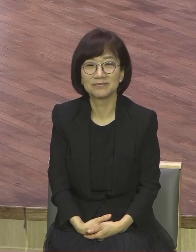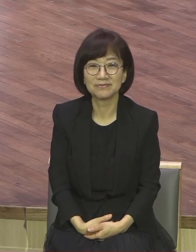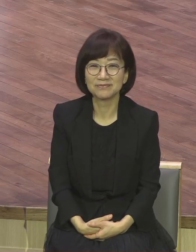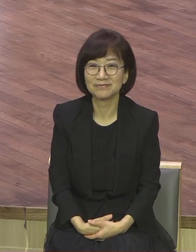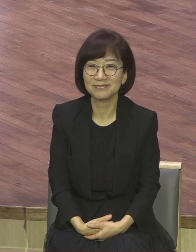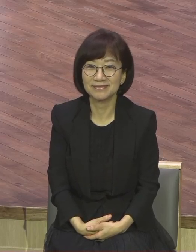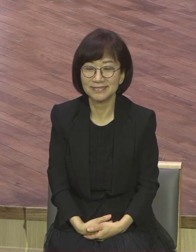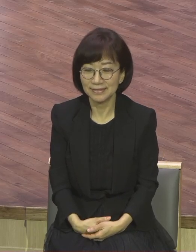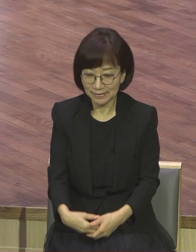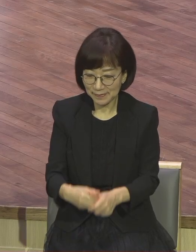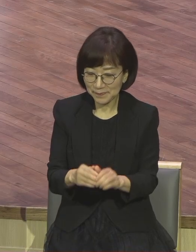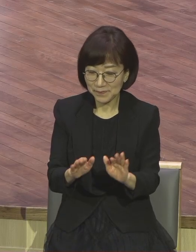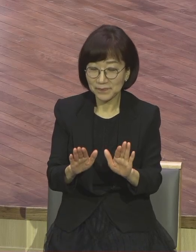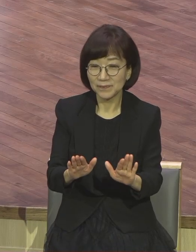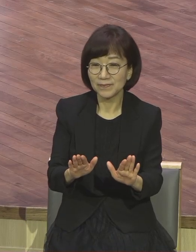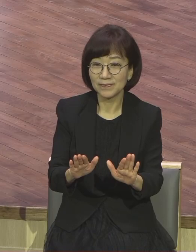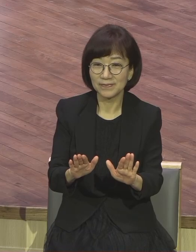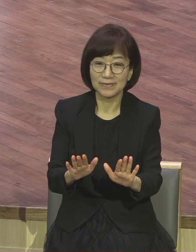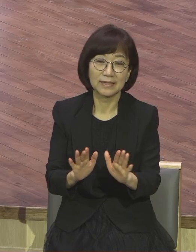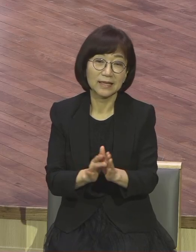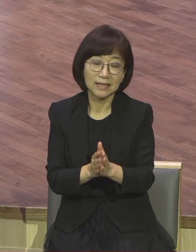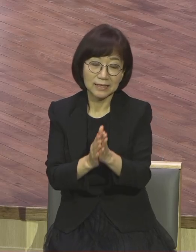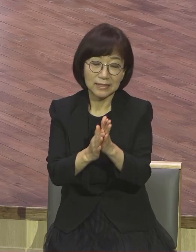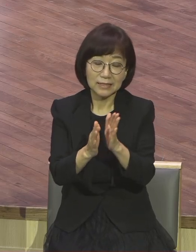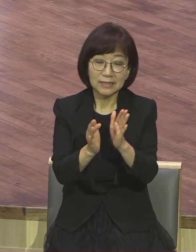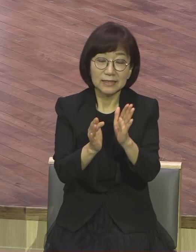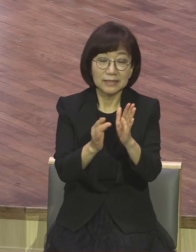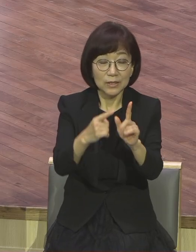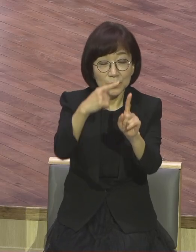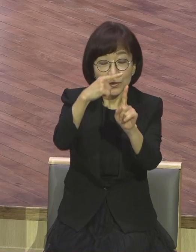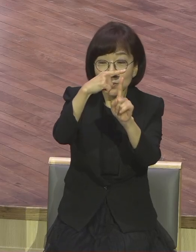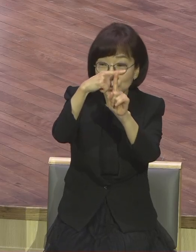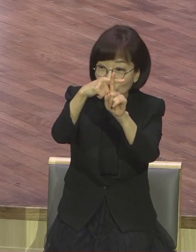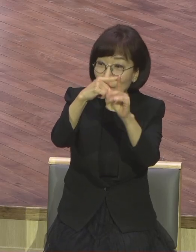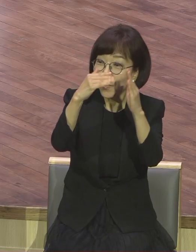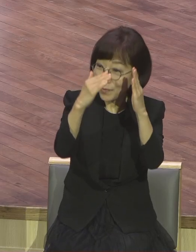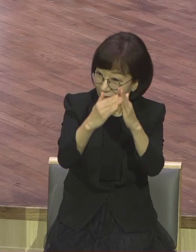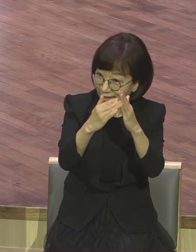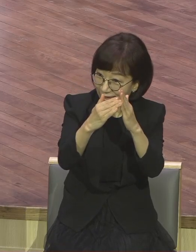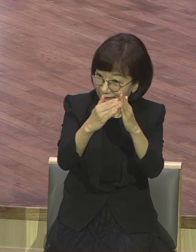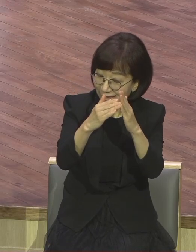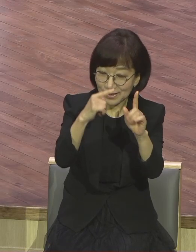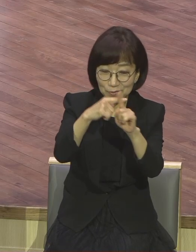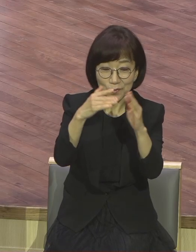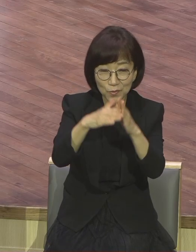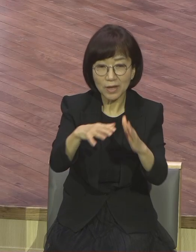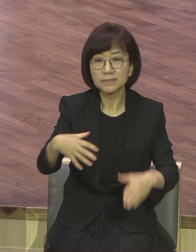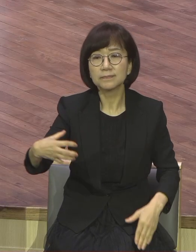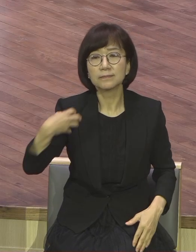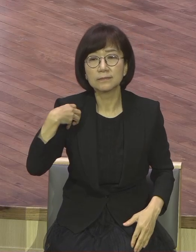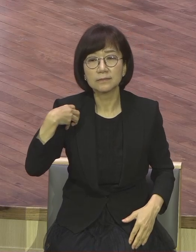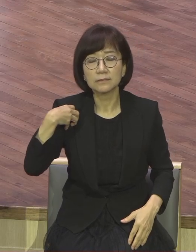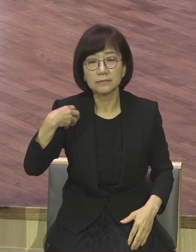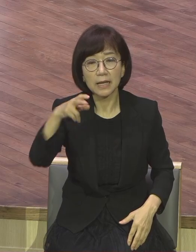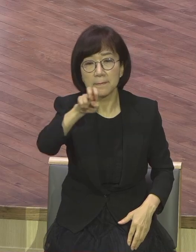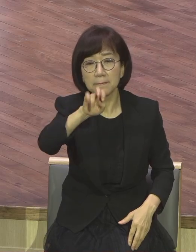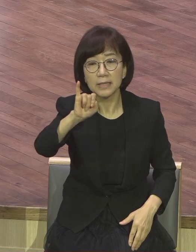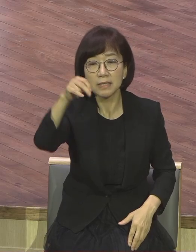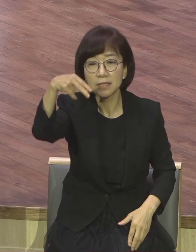예수님께서 보여주신 교회의 이 본질적인 미션이 뭐냐고 말씀하셨습니다. 우리는 미션